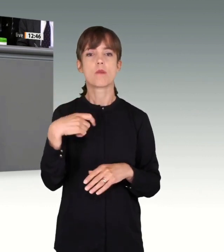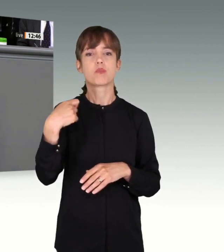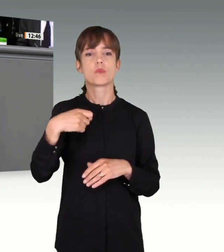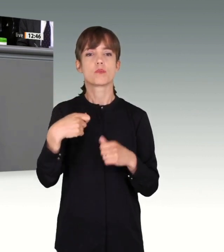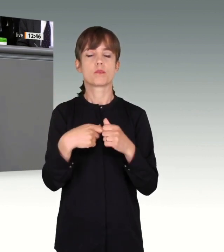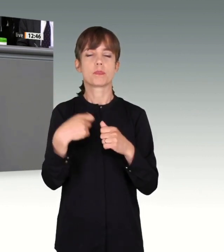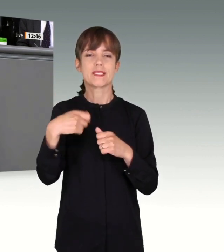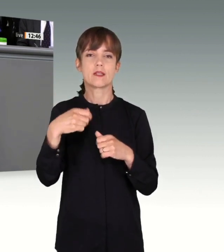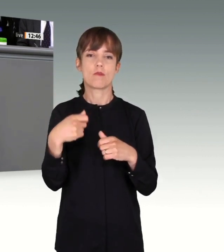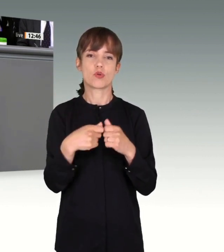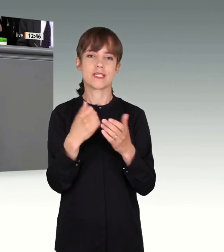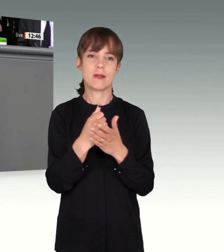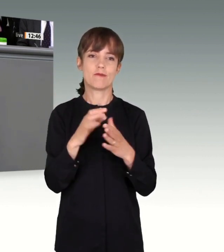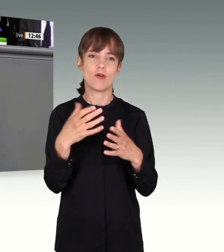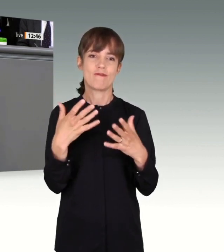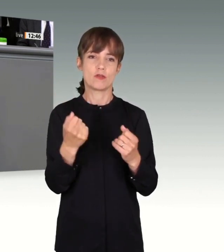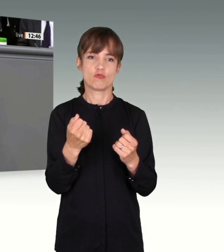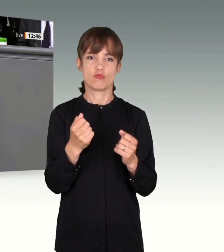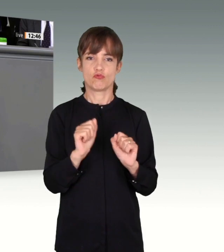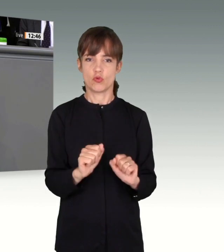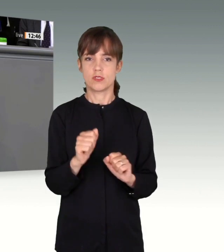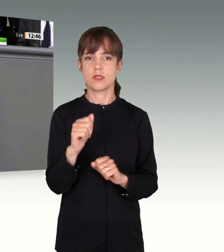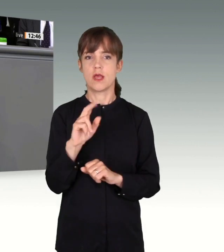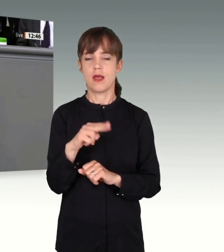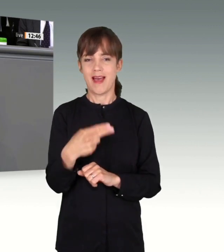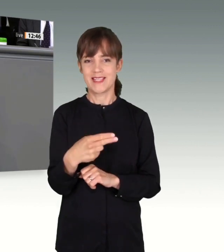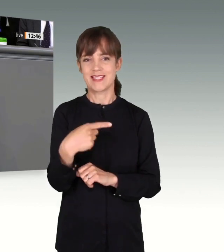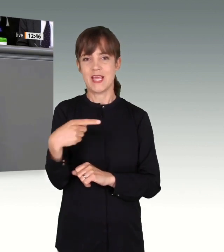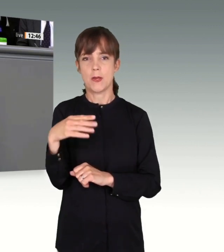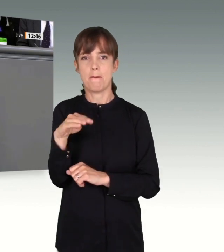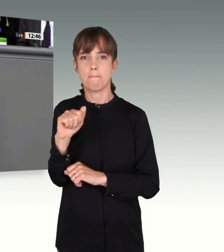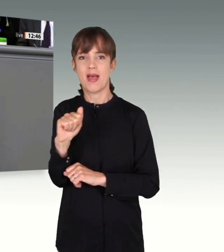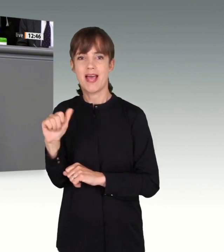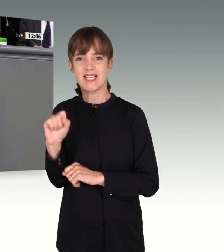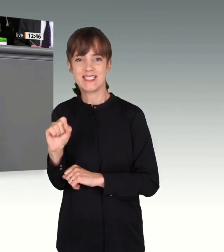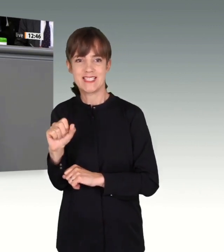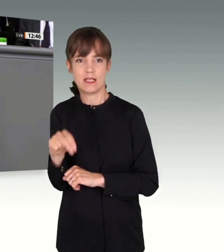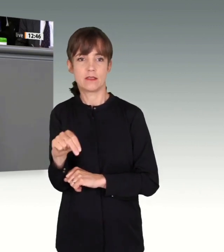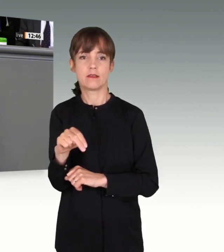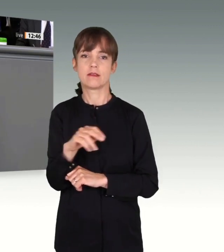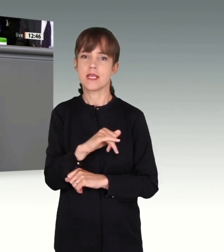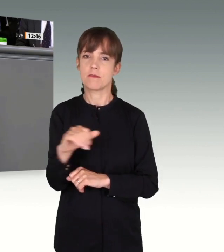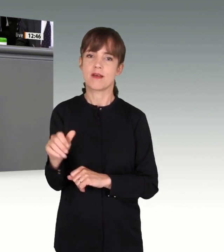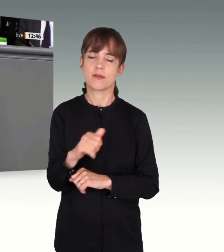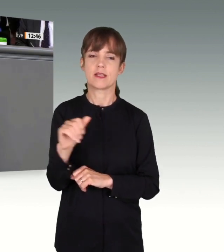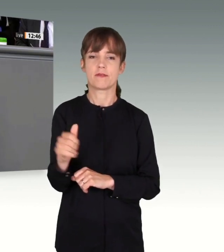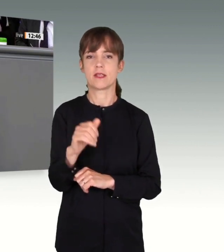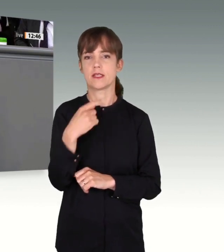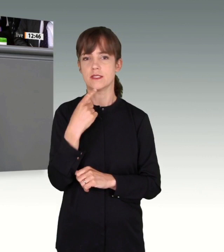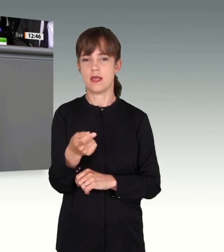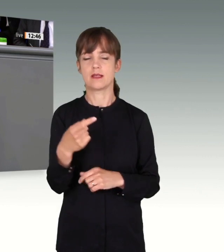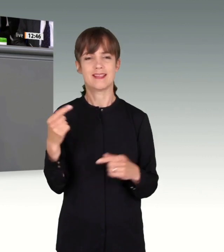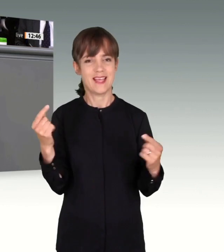Verfassungsschutz, Hans-Georg Maaßen, hat gebetsmühlenartig immer wieder das Gegenteil behauptet. Heute ahnen wir warum.